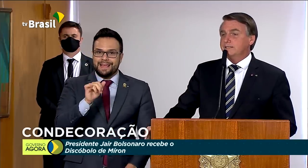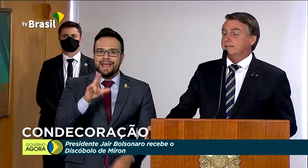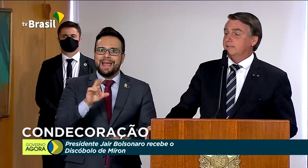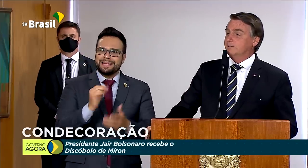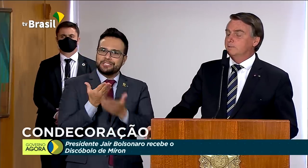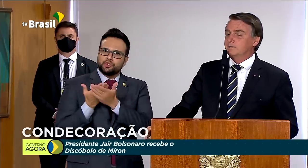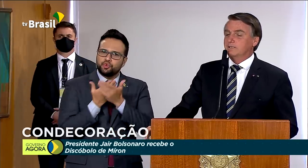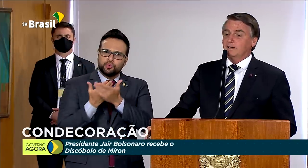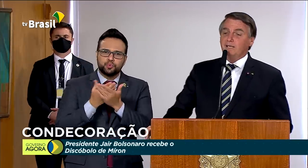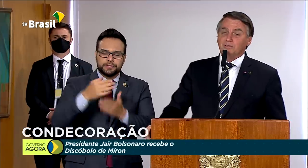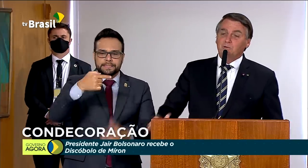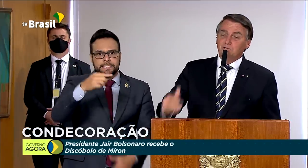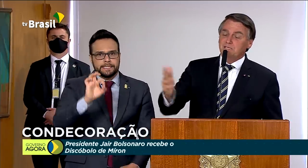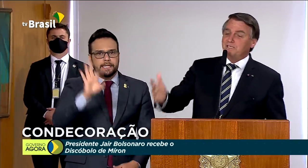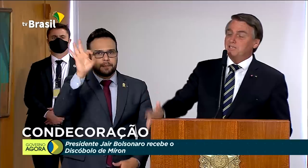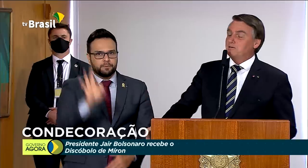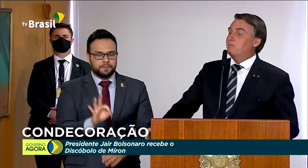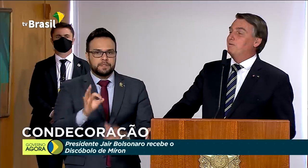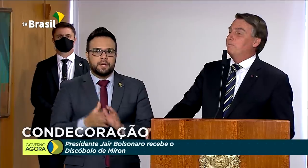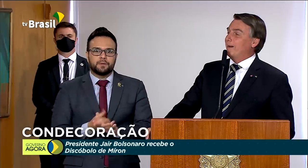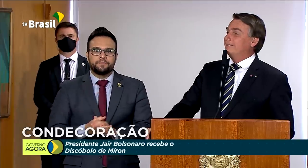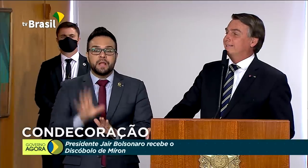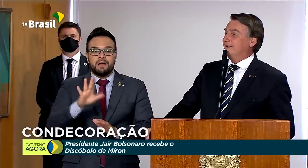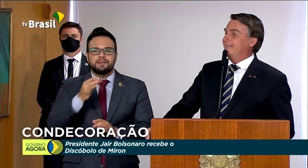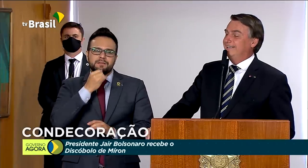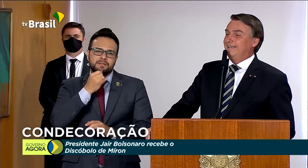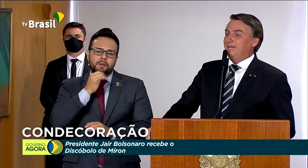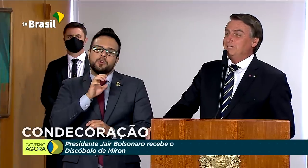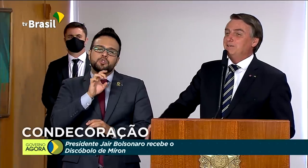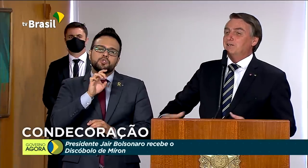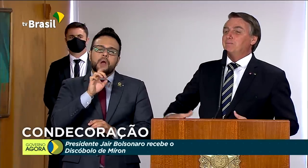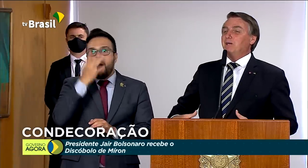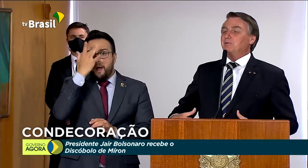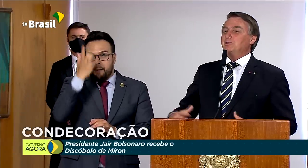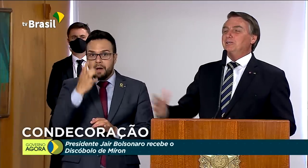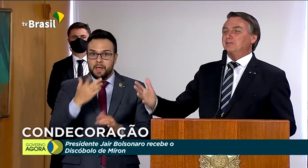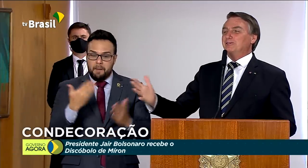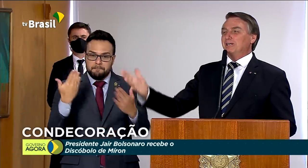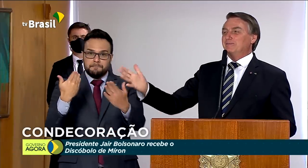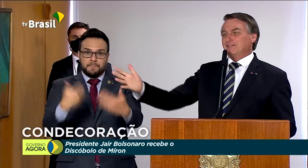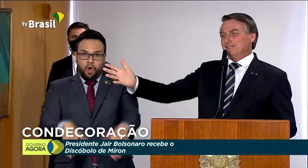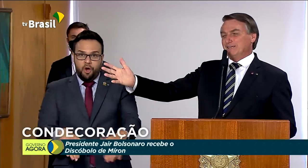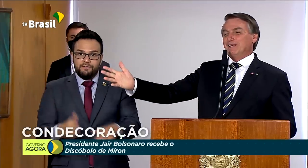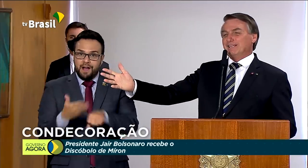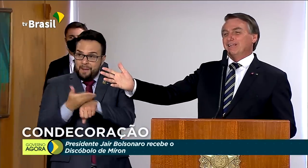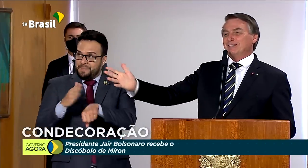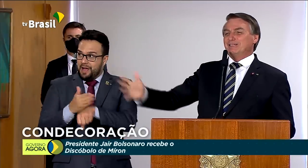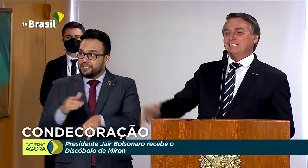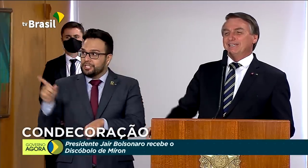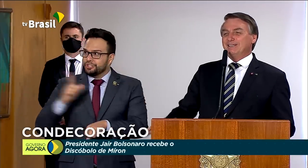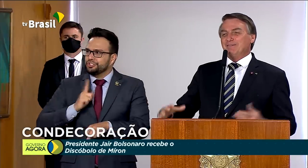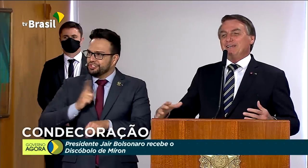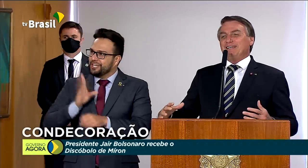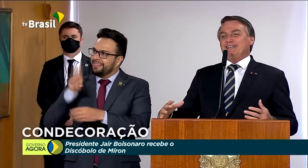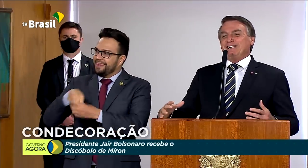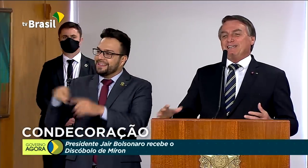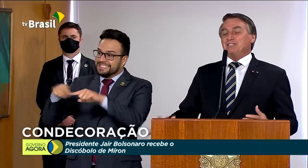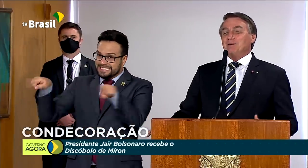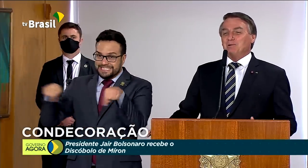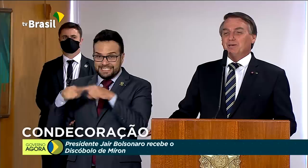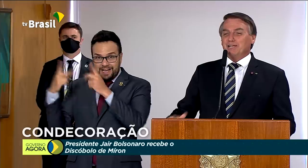estudo, era 70%. Então, quando o dia seguinte tinha uma prova prática, né, a gente via aqueles barrigudinhos, com todo o respeito, eu também na sala de vocês, né,